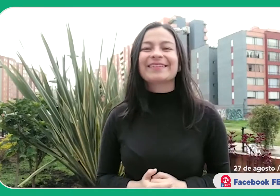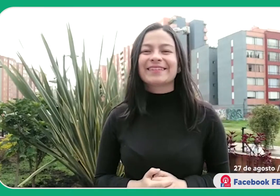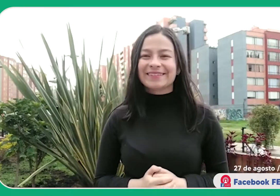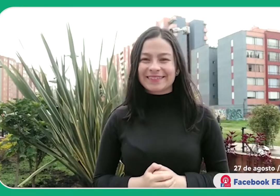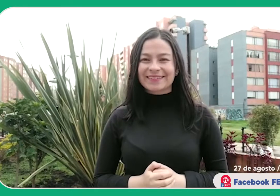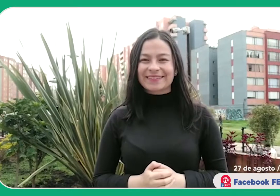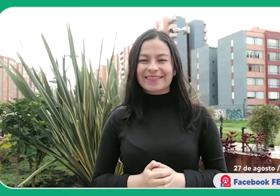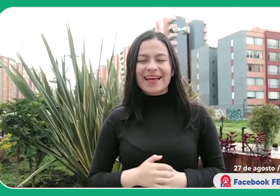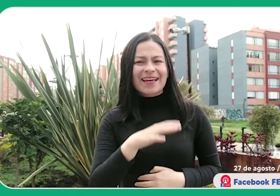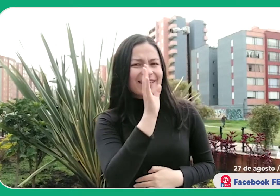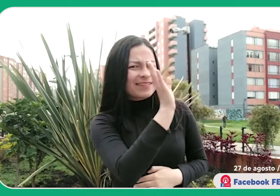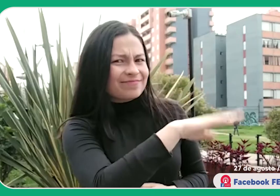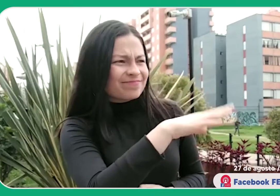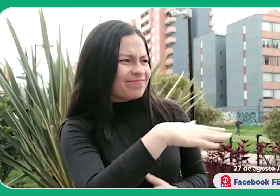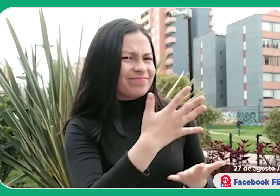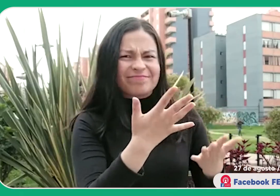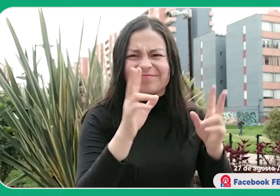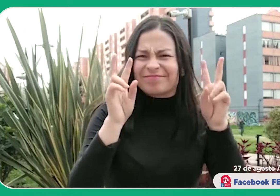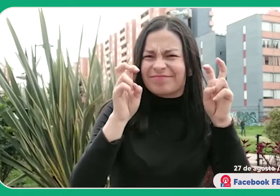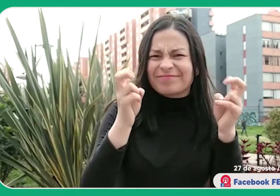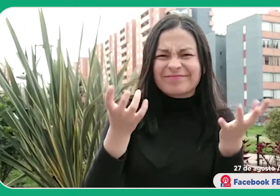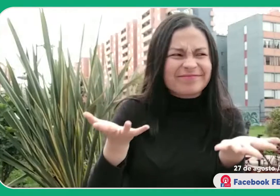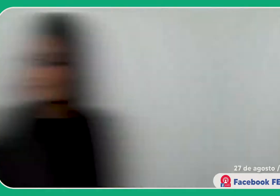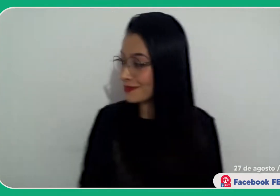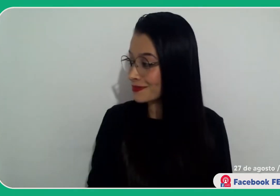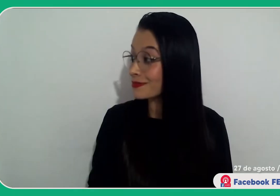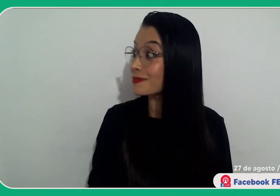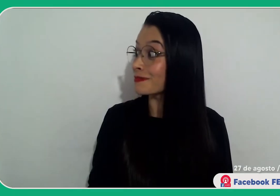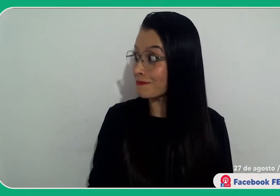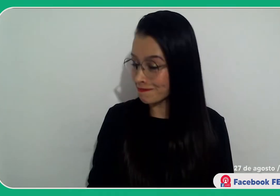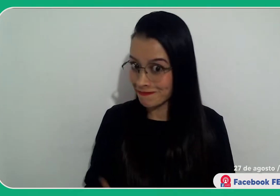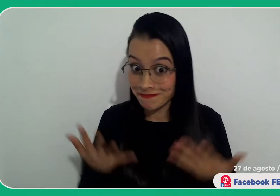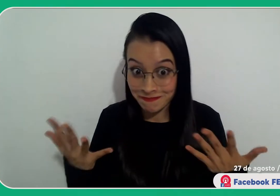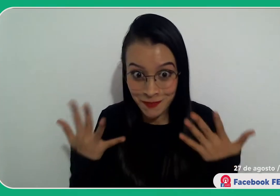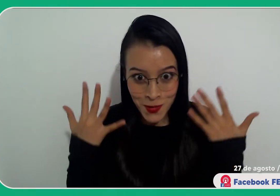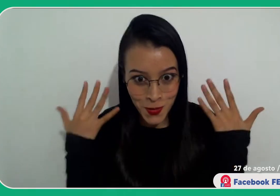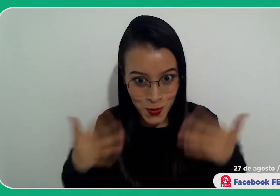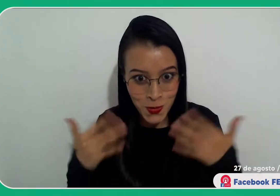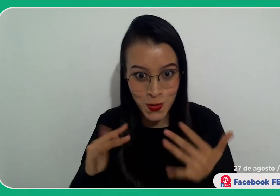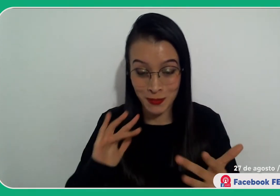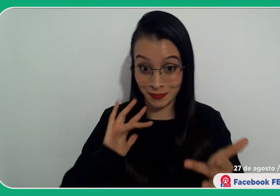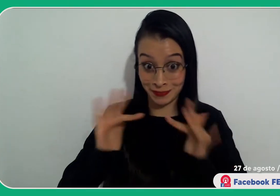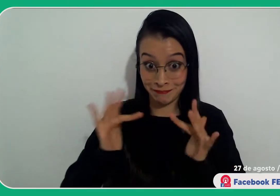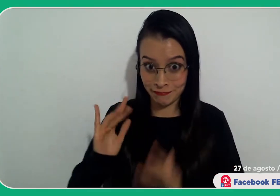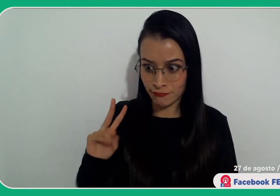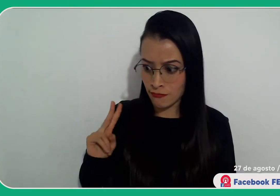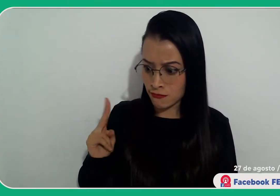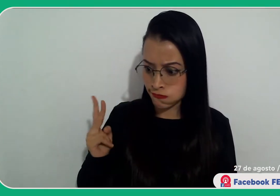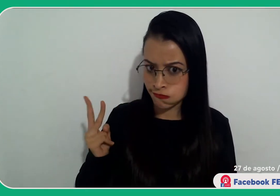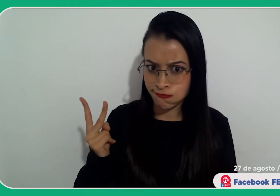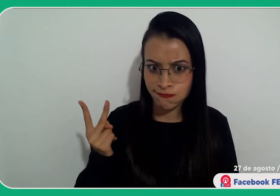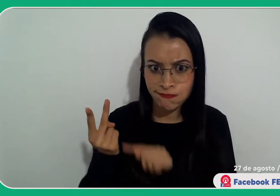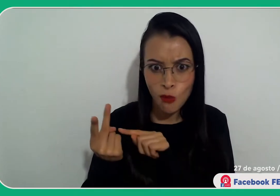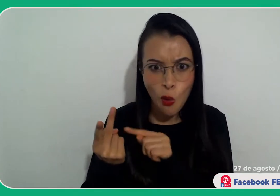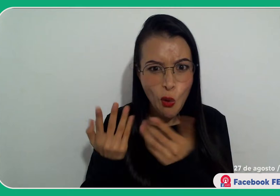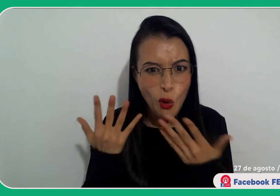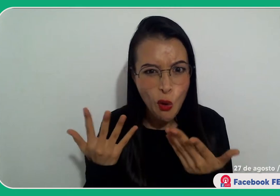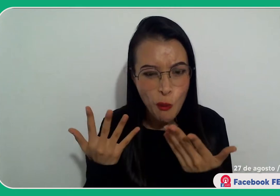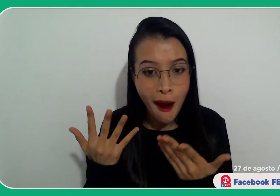¿Y qué temas vamos a tratar? Trataremos temas muy interesantes. ¿Cómo ha sido la evolución de Centro